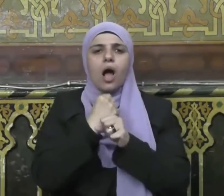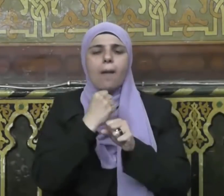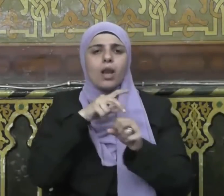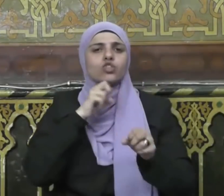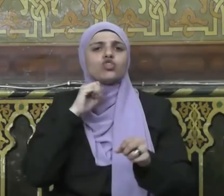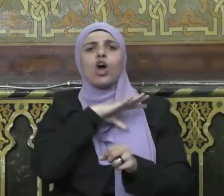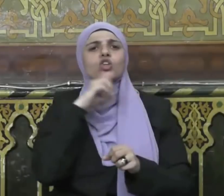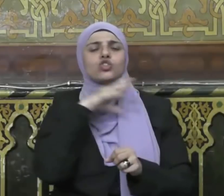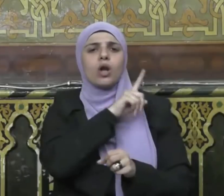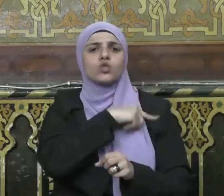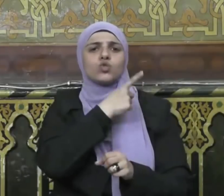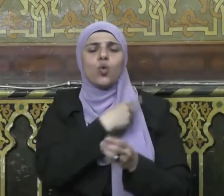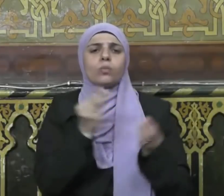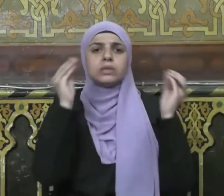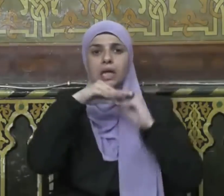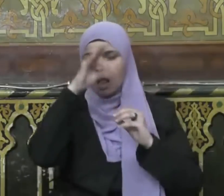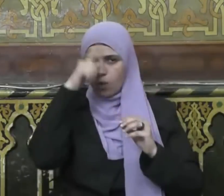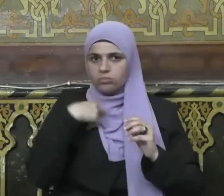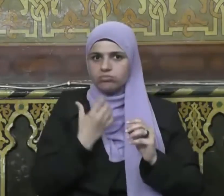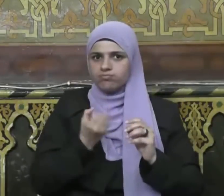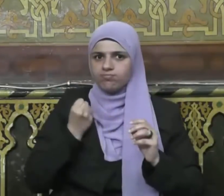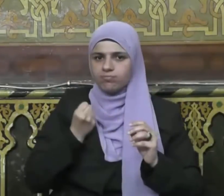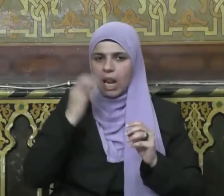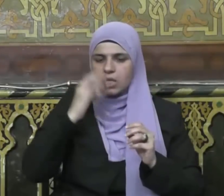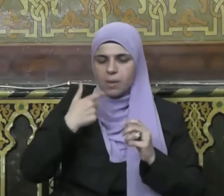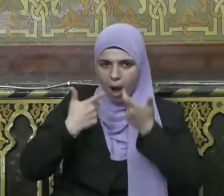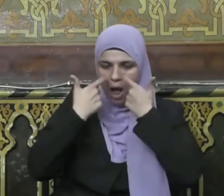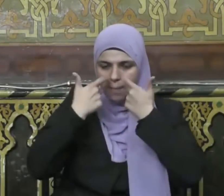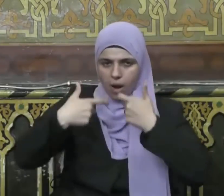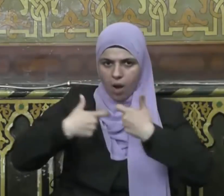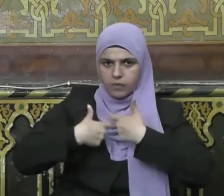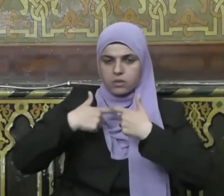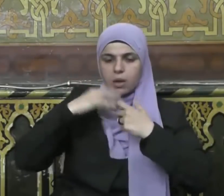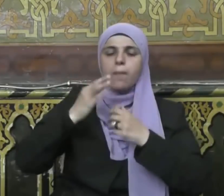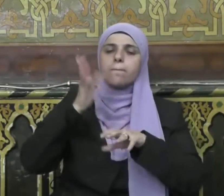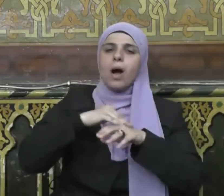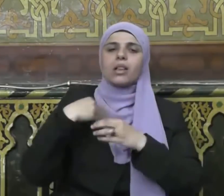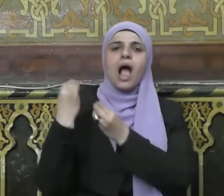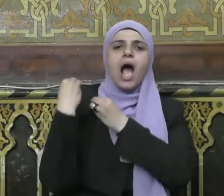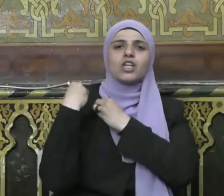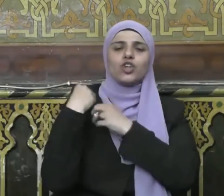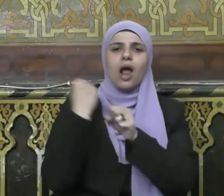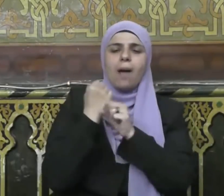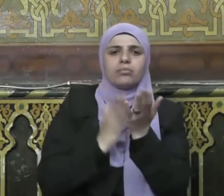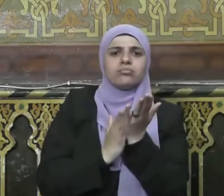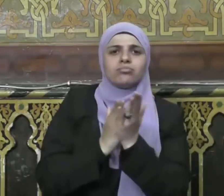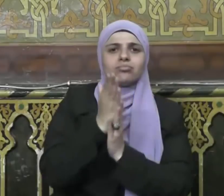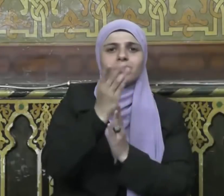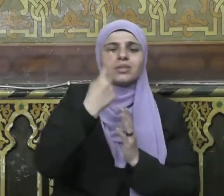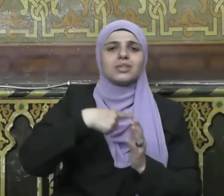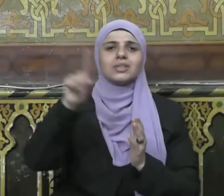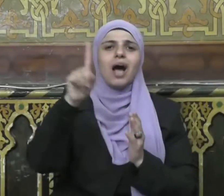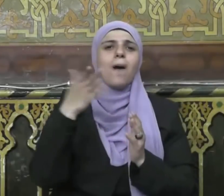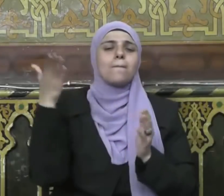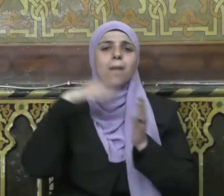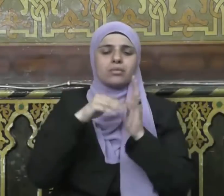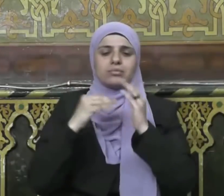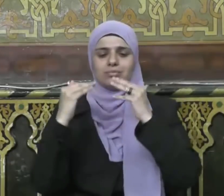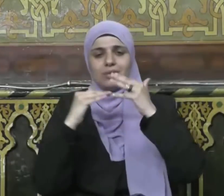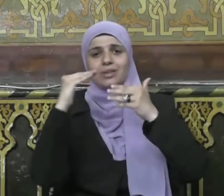تبلغ ما فيه خيرها وسعادتها في الدنيا والآخرة فإن النفس أمارة بالسوء إلا ما رحم